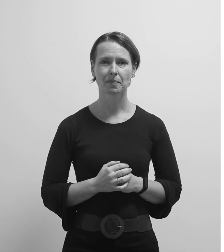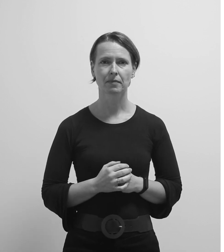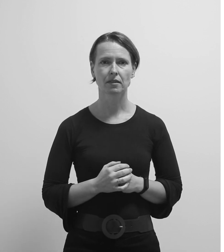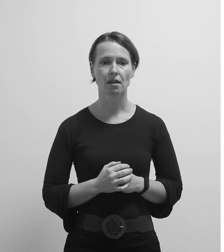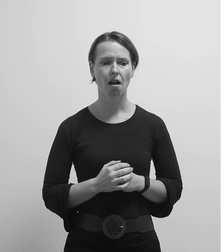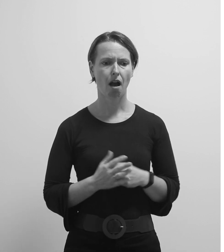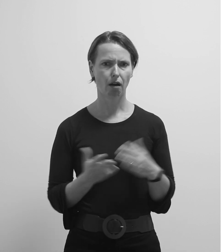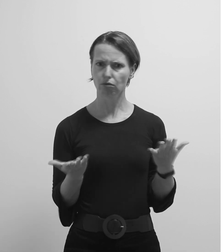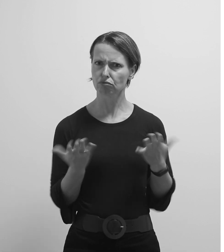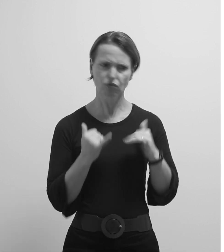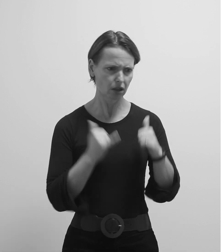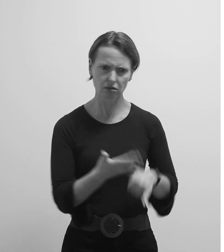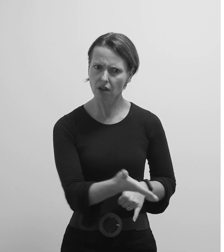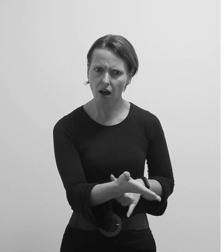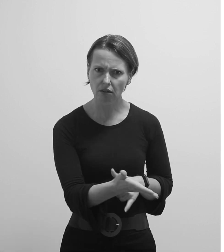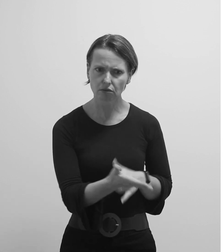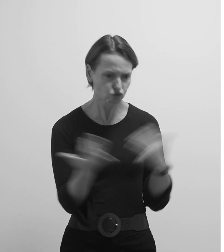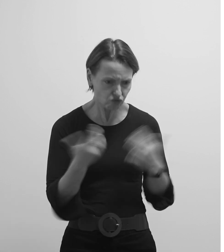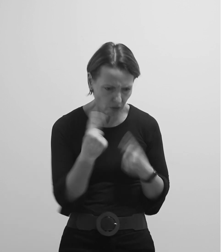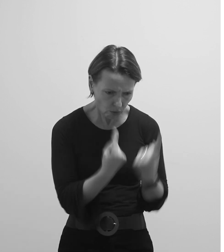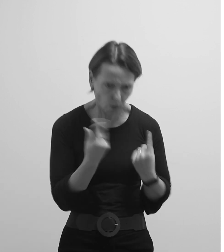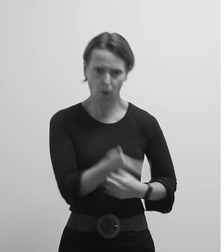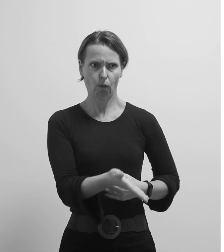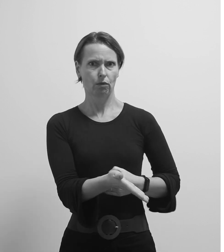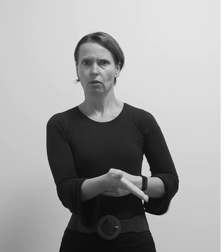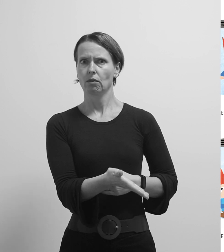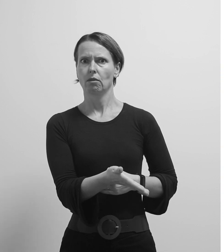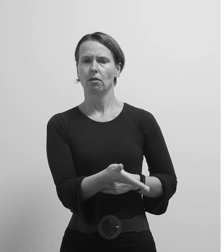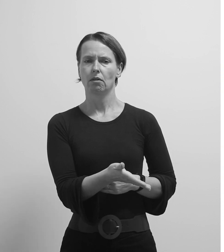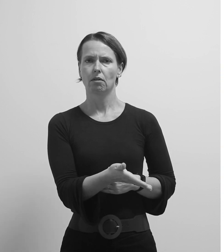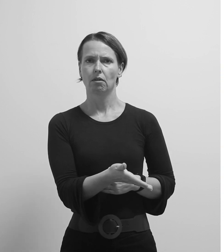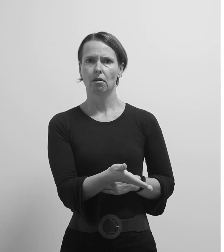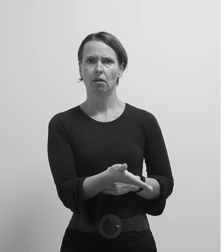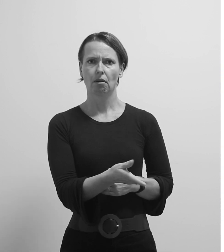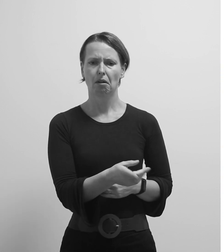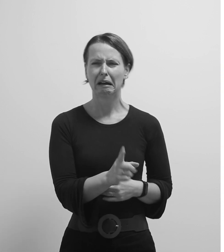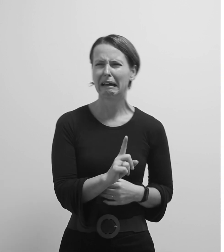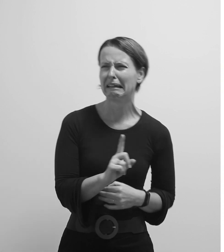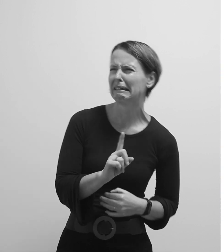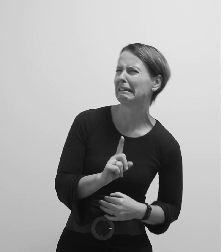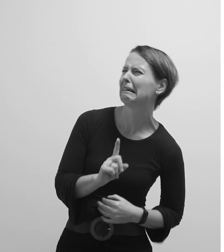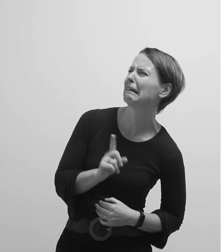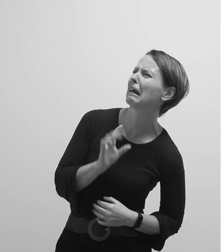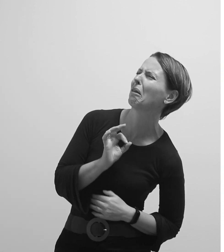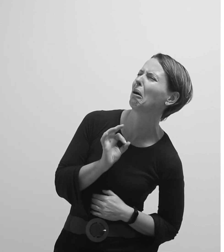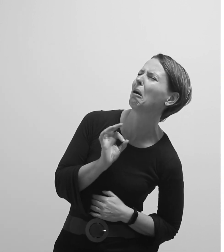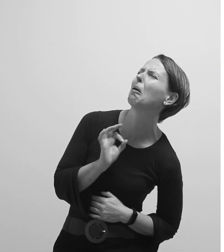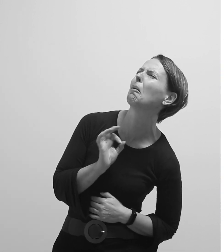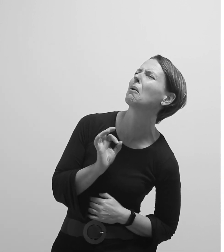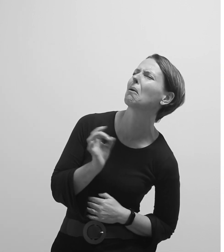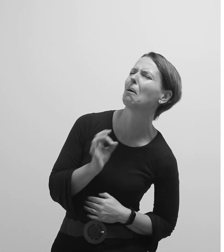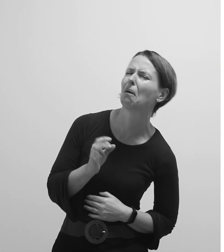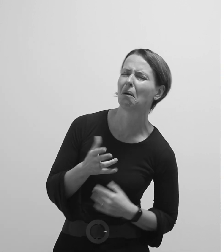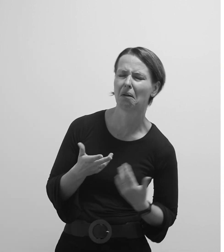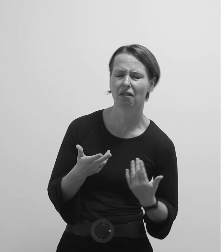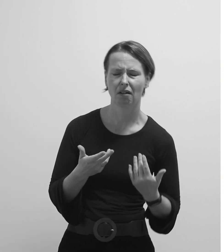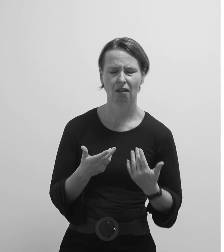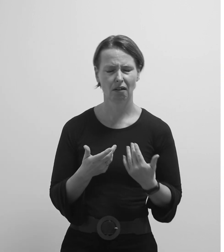Što je pak sad? Što se događa? Nije mi dobro.